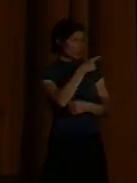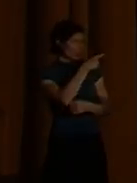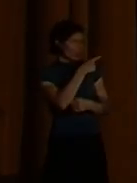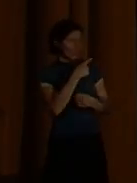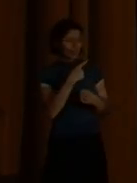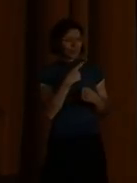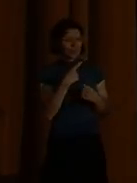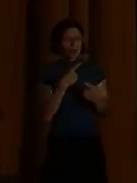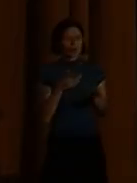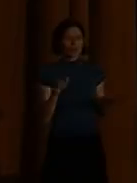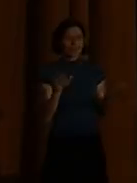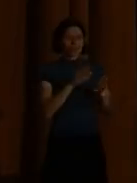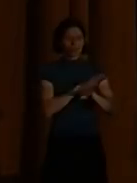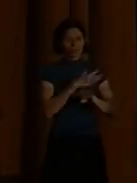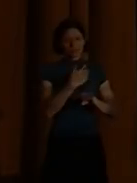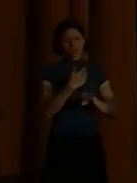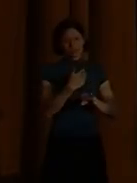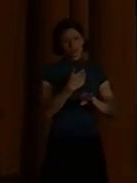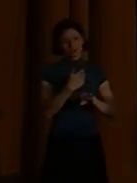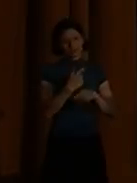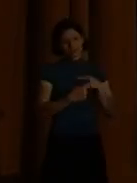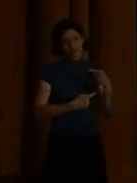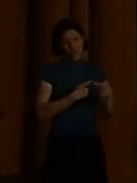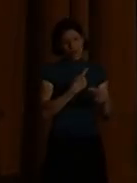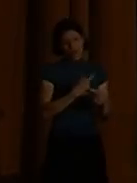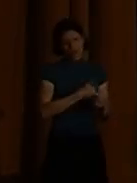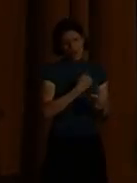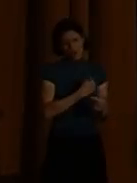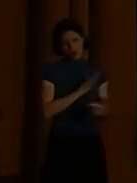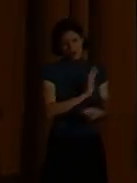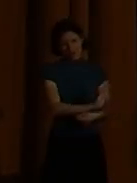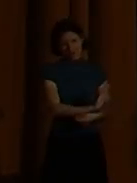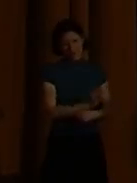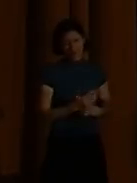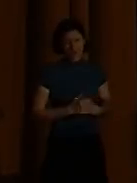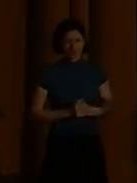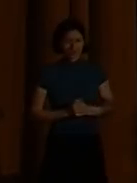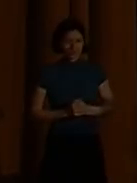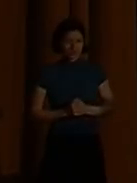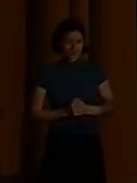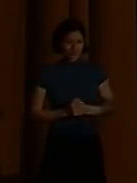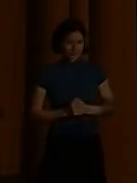Es reicht nicht, dass die Integrationsklasse an einer Schule sich entwickelt.